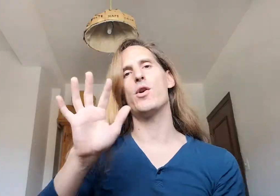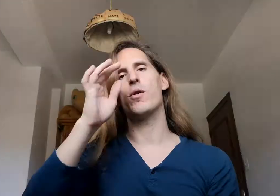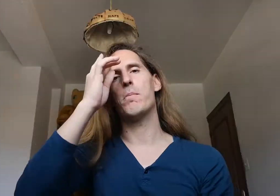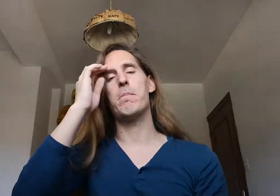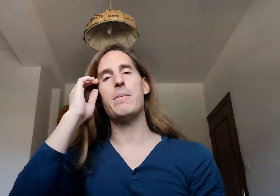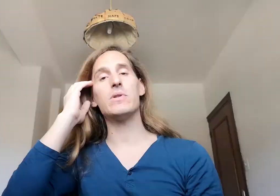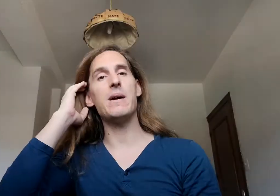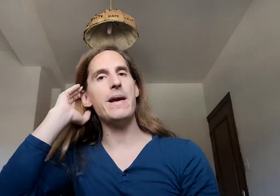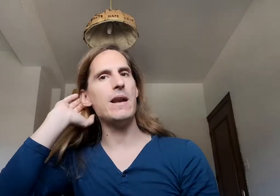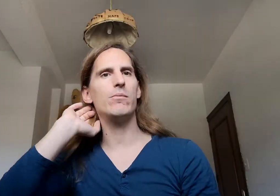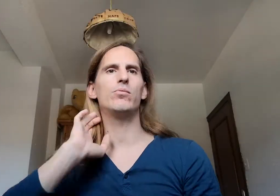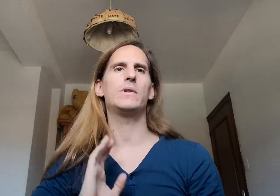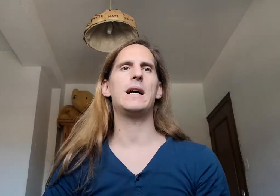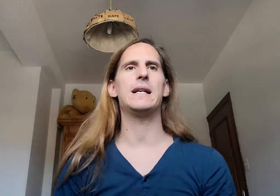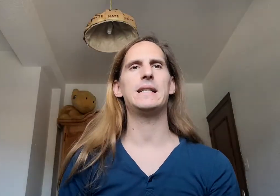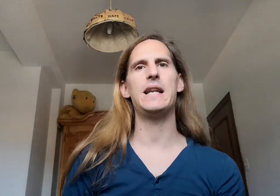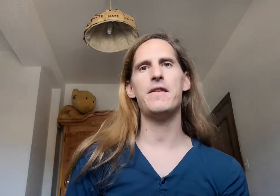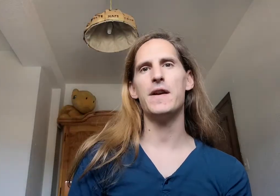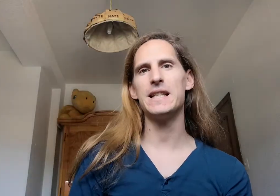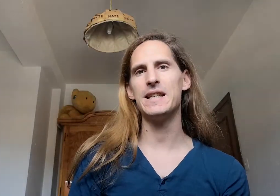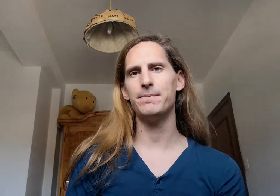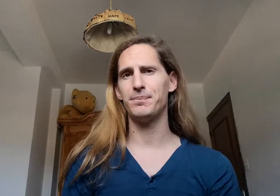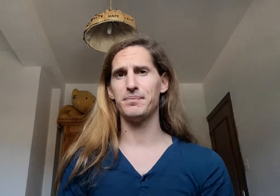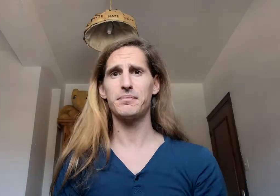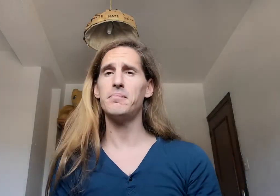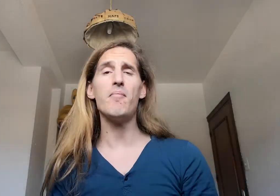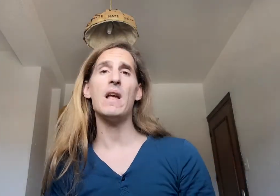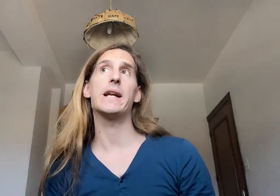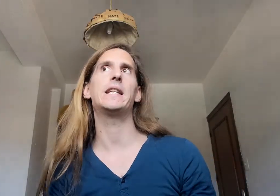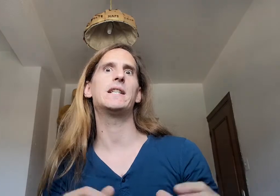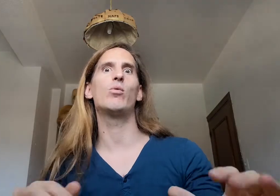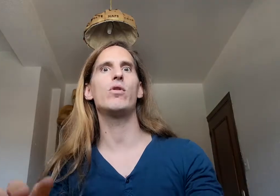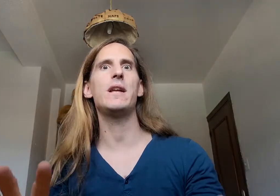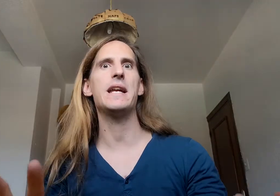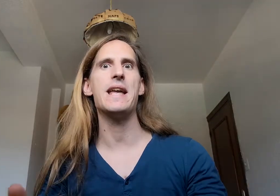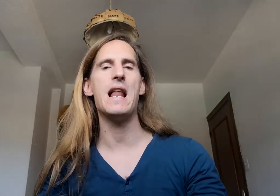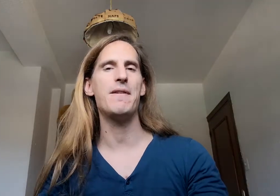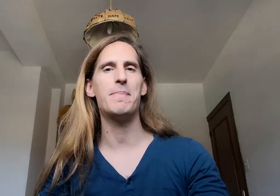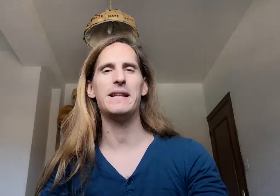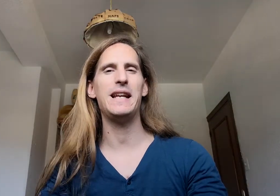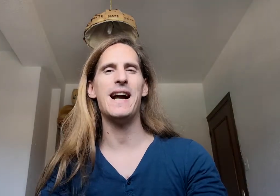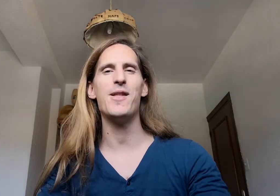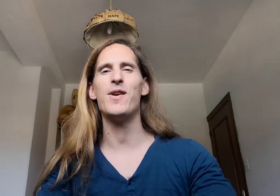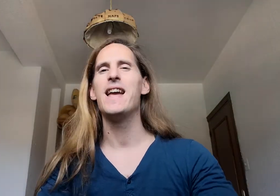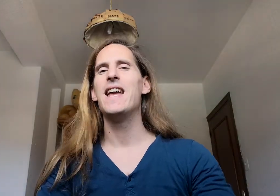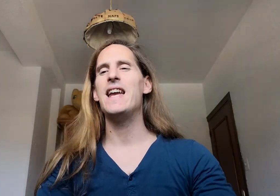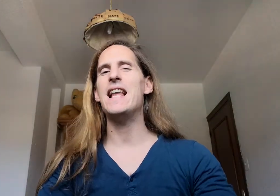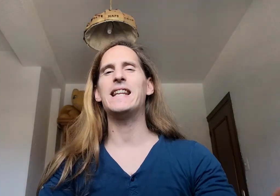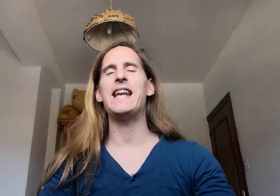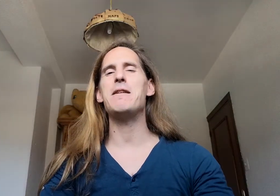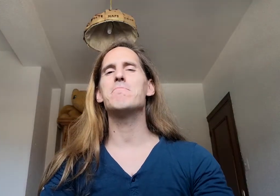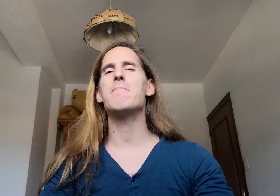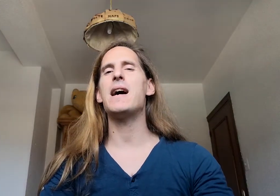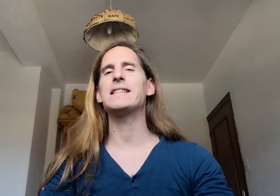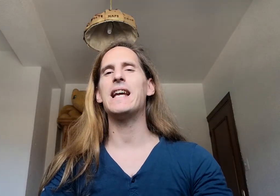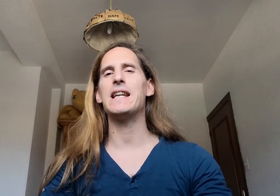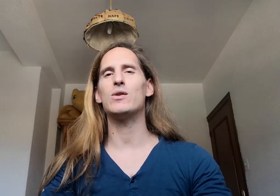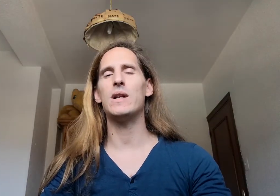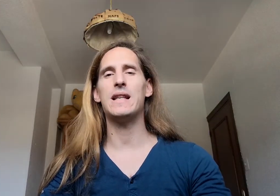vamos a ver una serie de frases que estoy seguro de que ya la habéis practicado y la tenéis más que resuelta